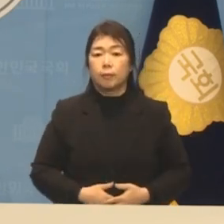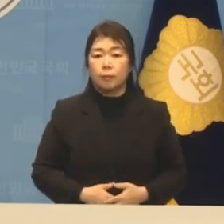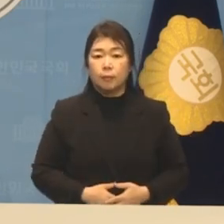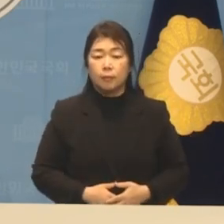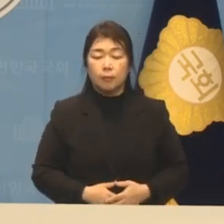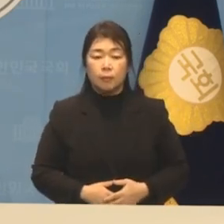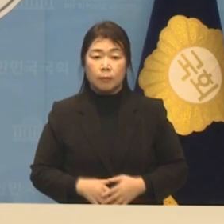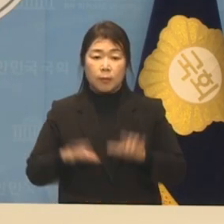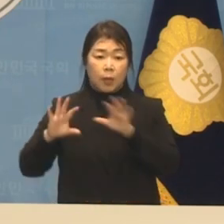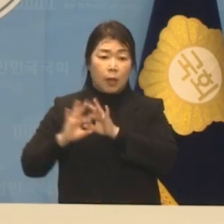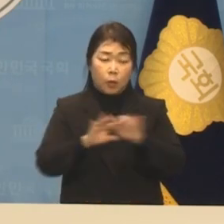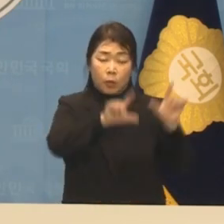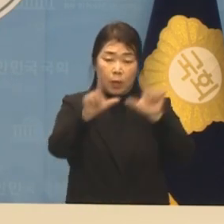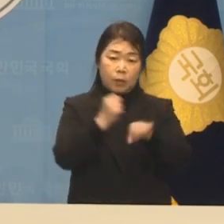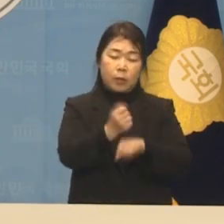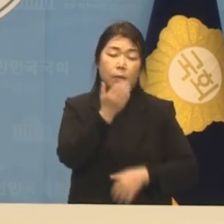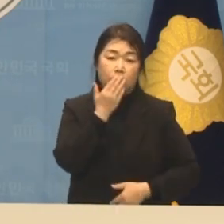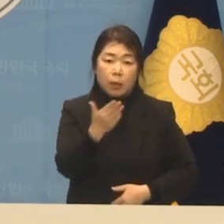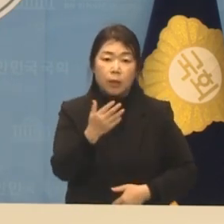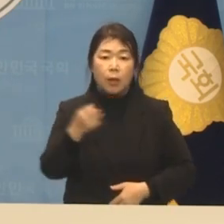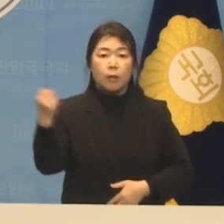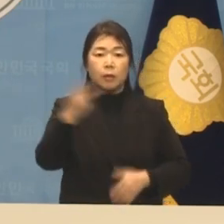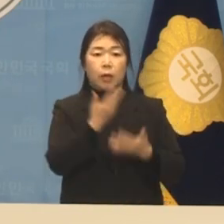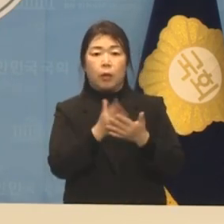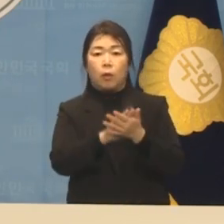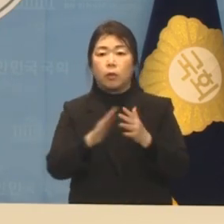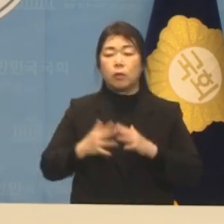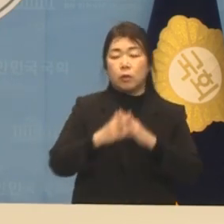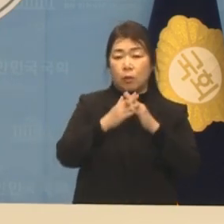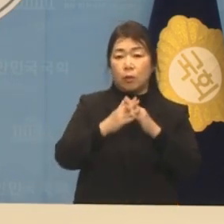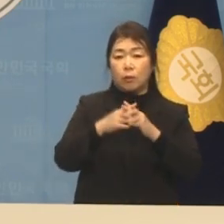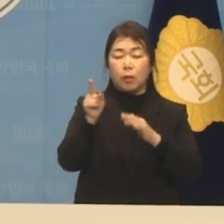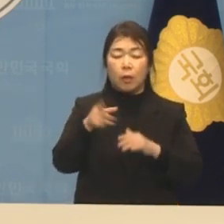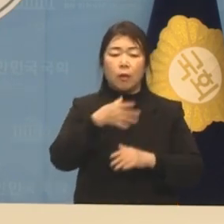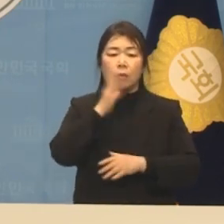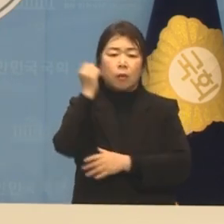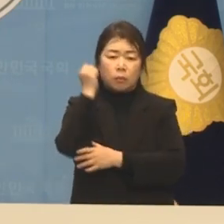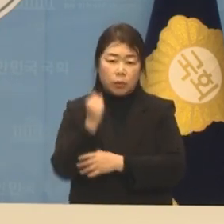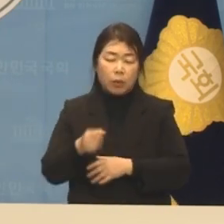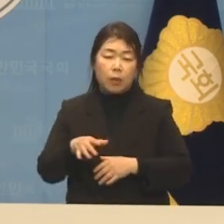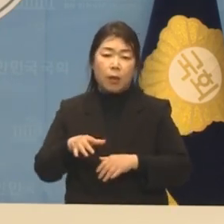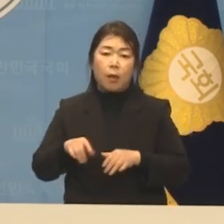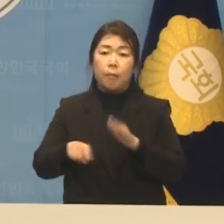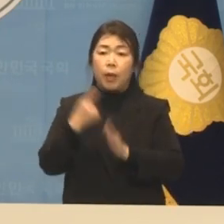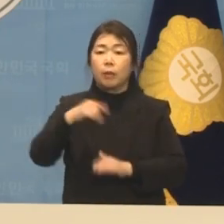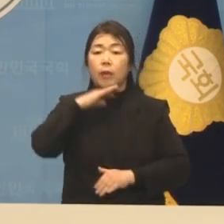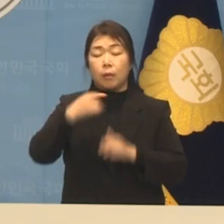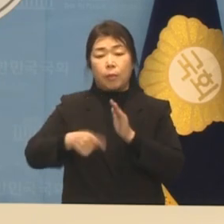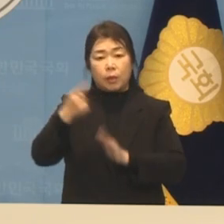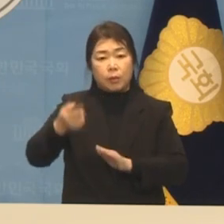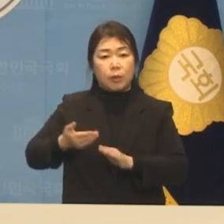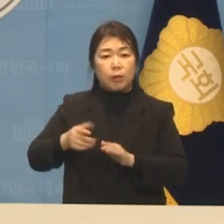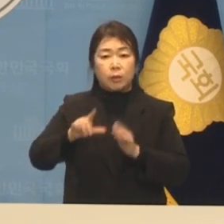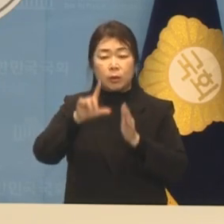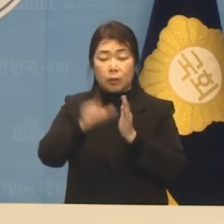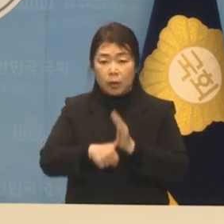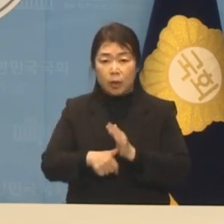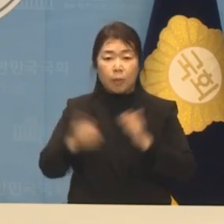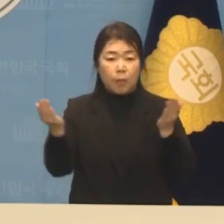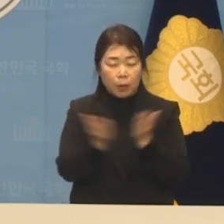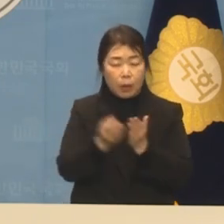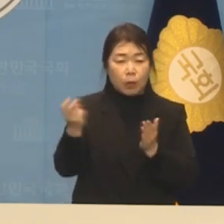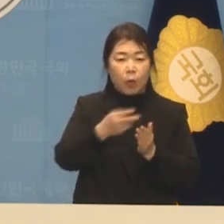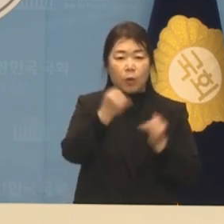지속 가능형 K재건축 혁명의 본보기로 노령화 100세 시대와 청년, 여성, 1인 가족, 거주자